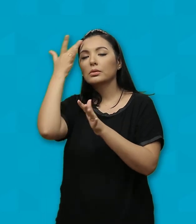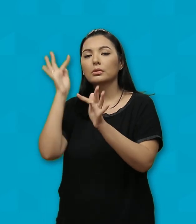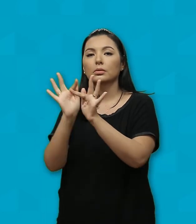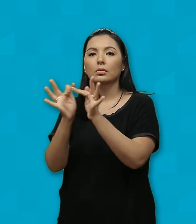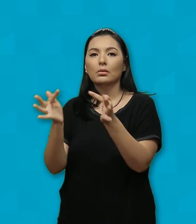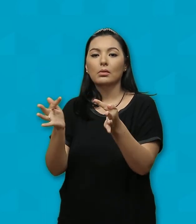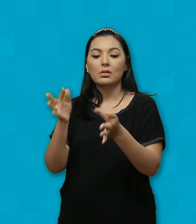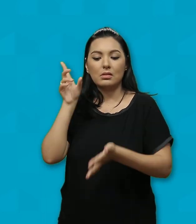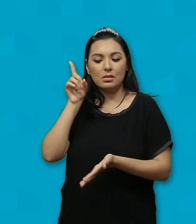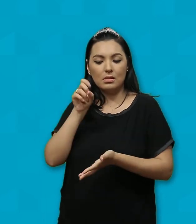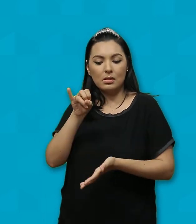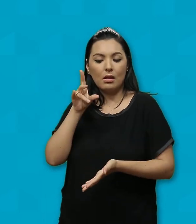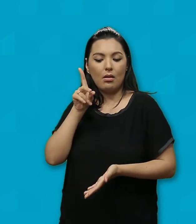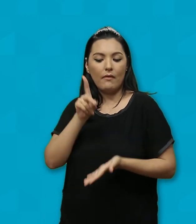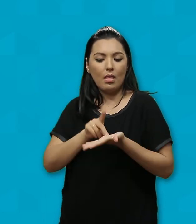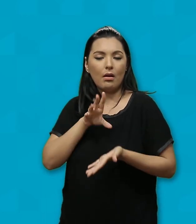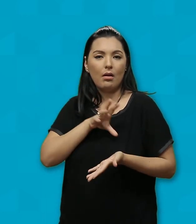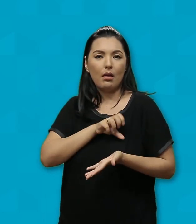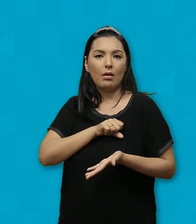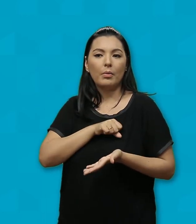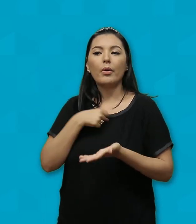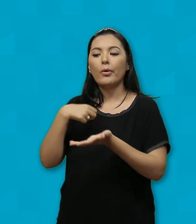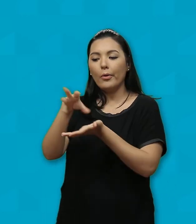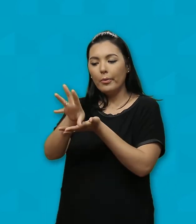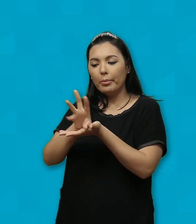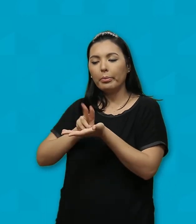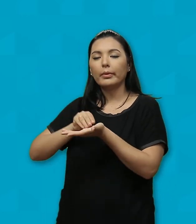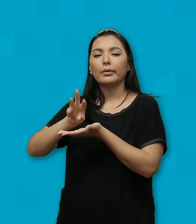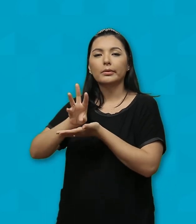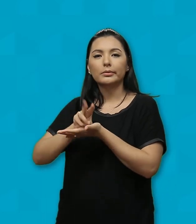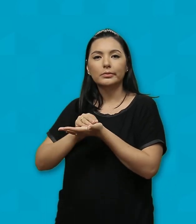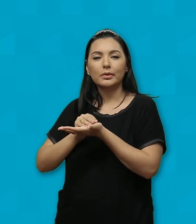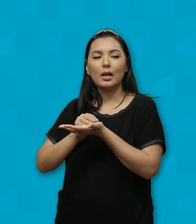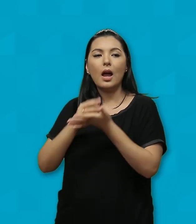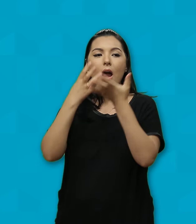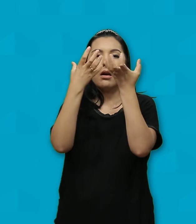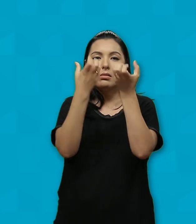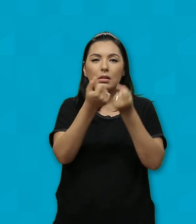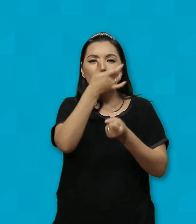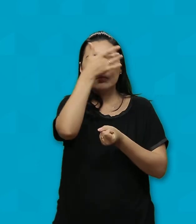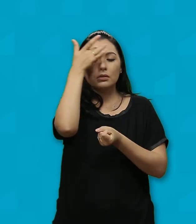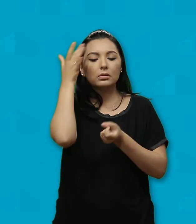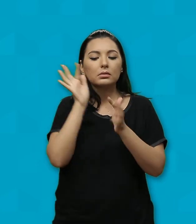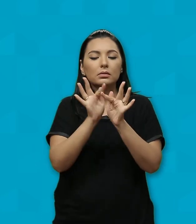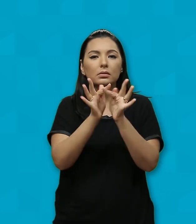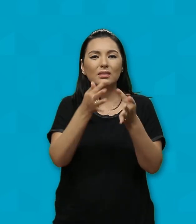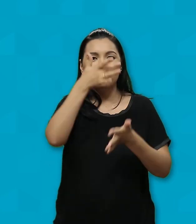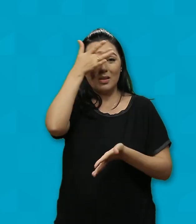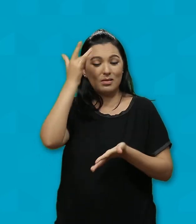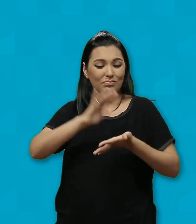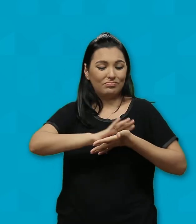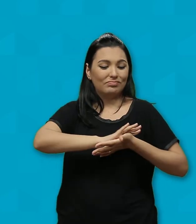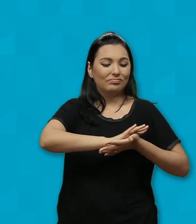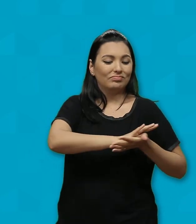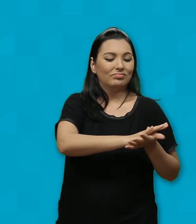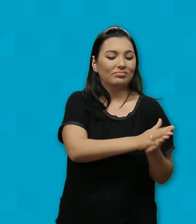Continua repetindo o que Ele fez Acolhendo os humildes Os excruídos Os esquecidos